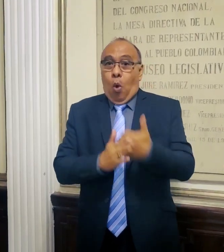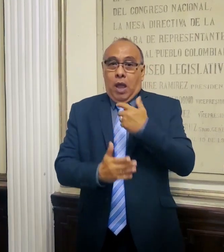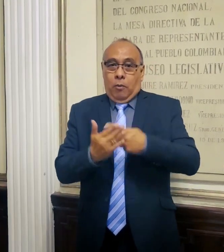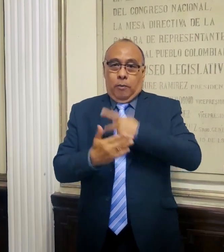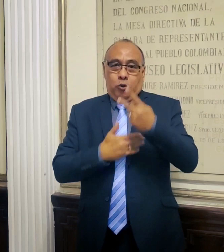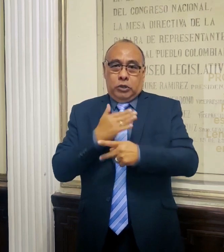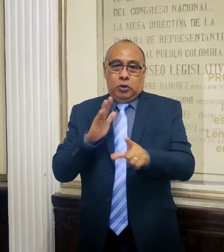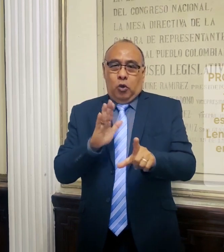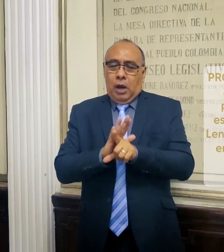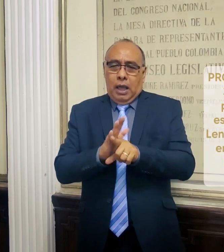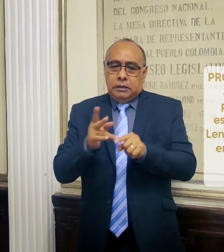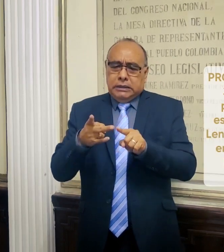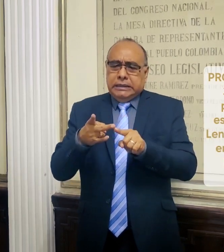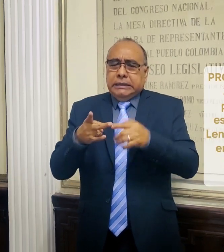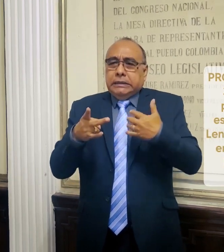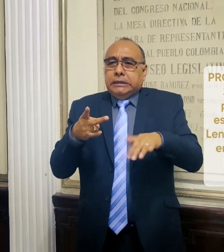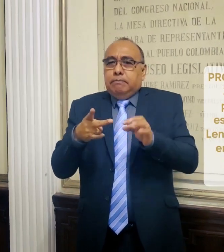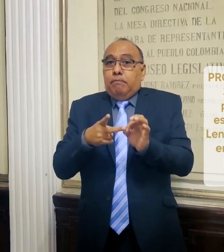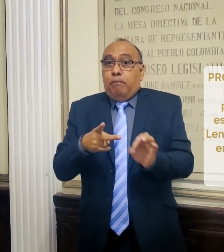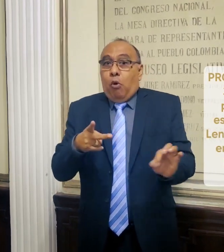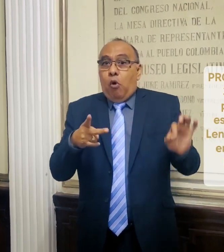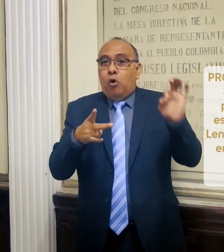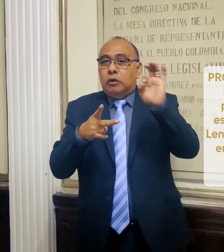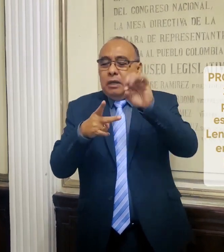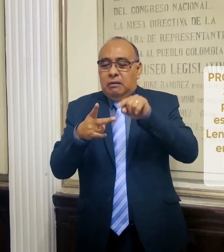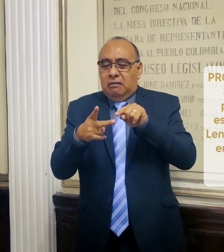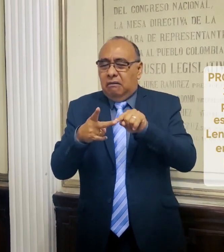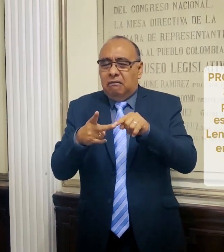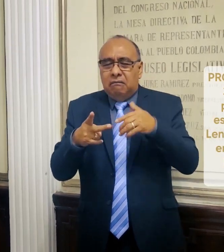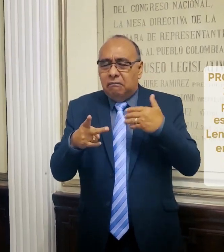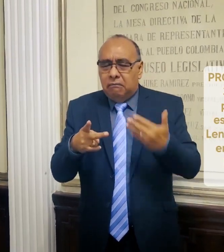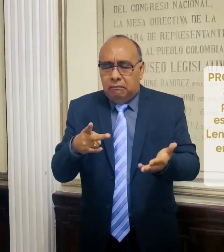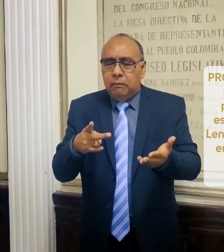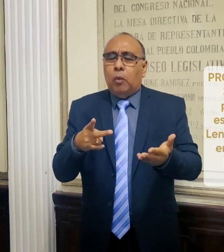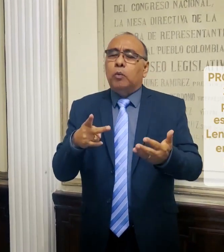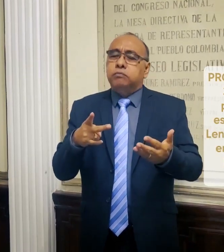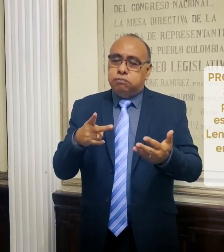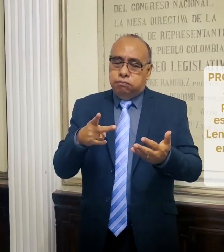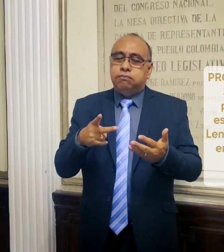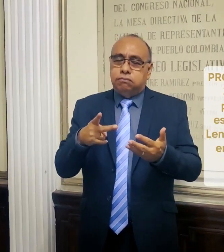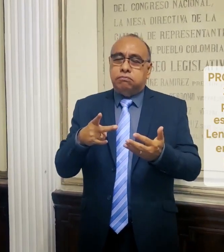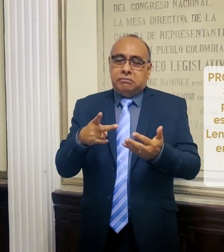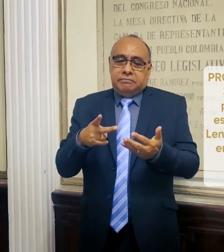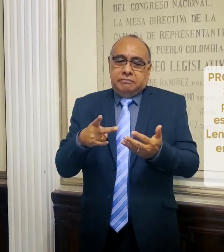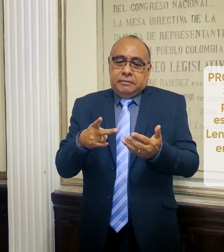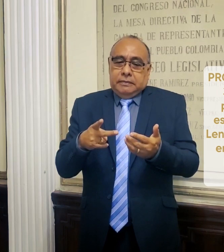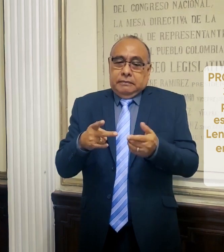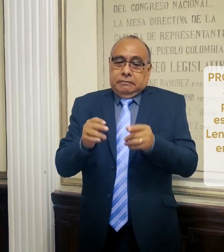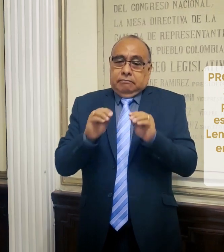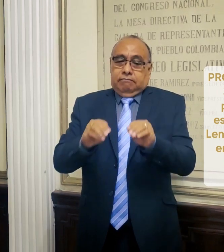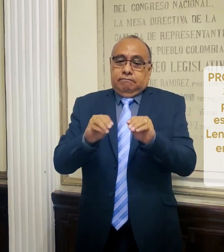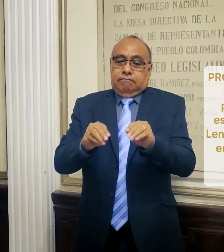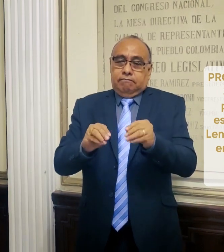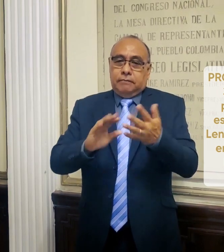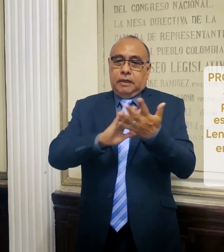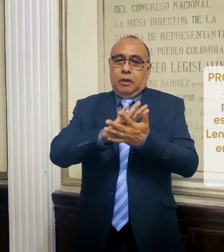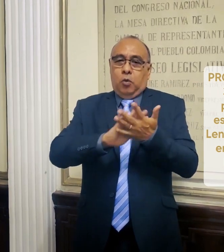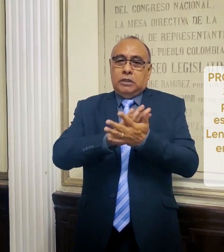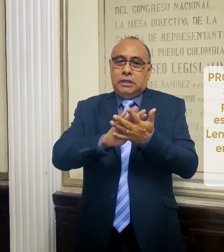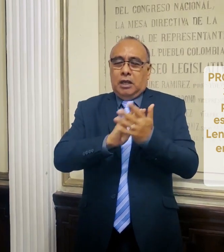ley que es de gran importancia, el cual habla de la formación de lengua de señas en toda Colombia para